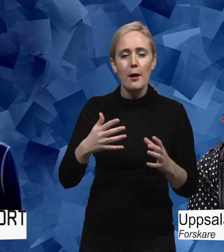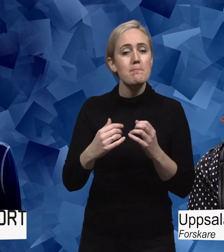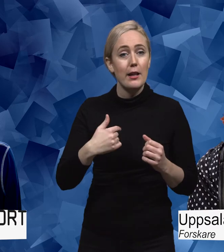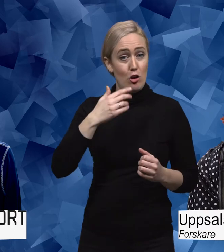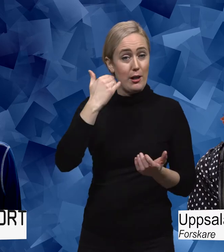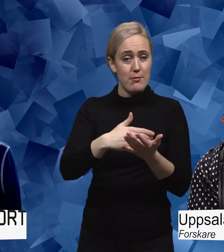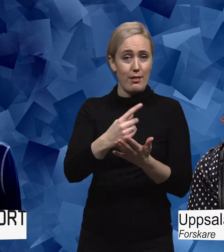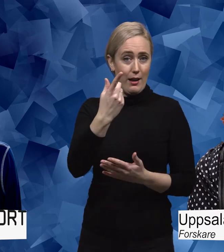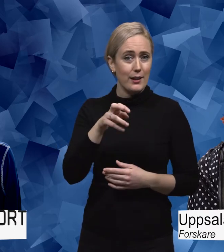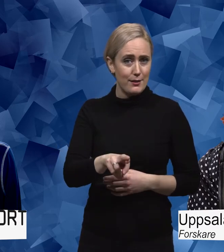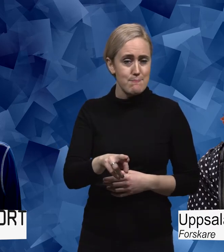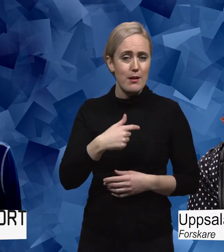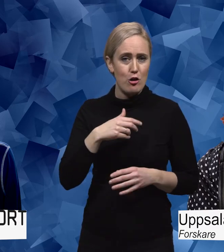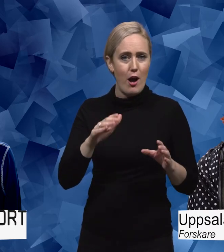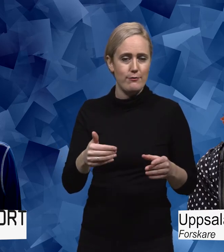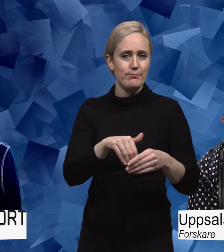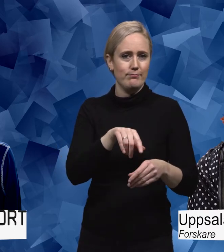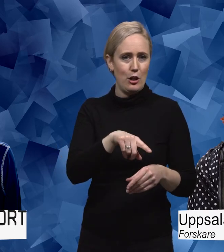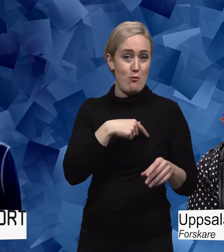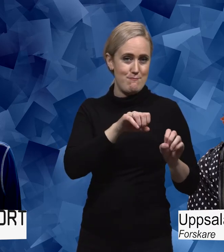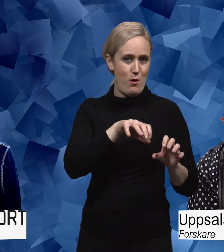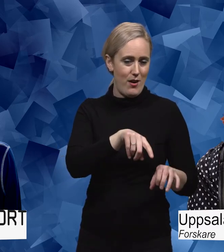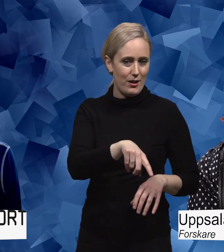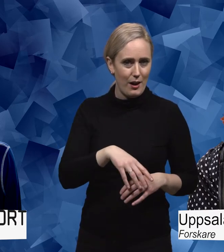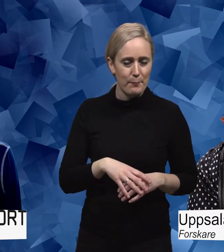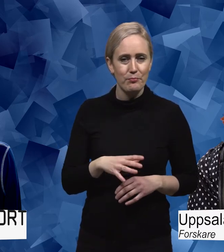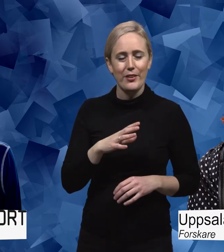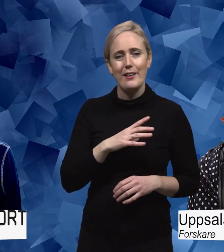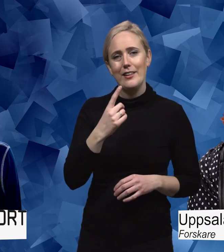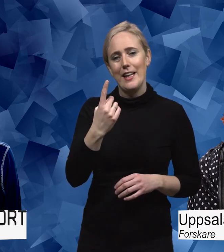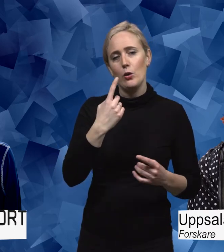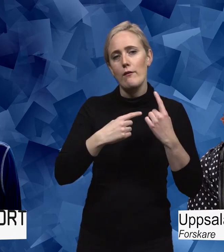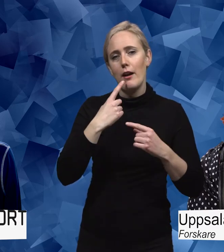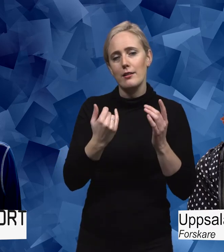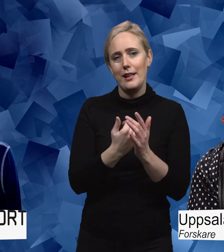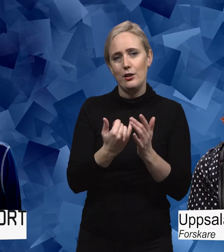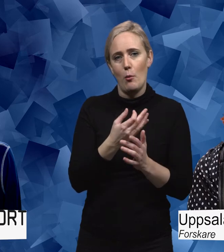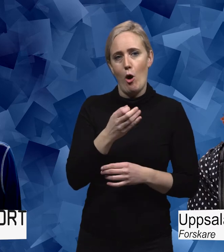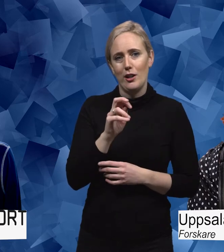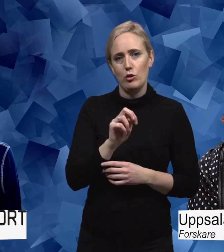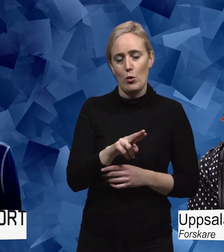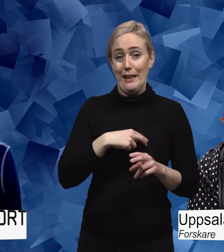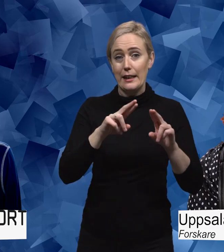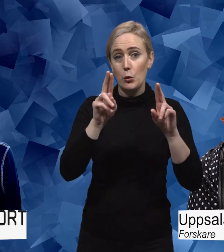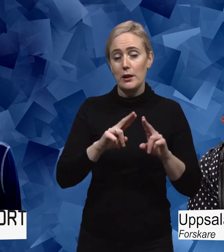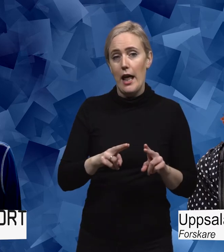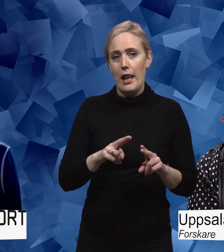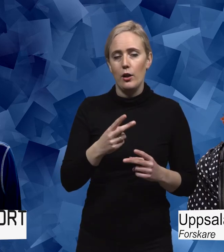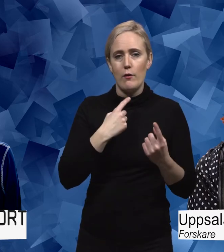berätta om ett exempel som jag har varit med och påverkat. det var... Det finns en konferens inom Parkinson, en internationell konferens som heter World